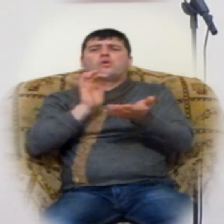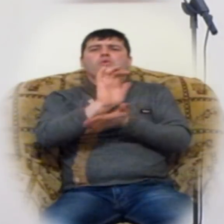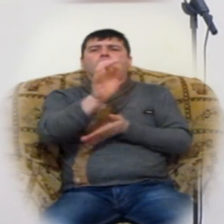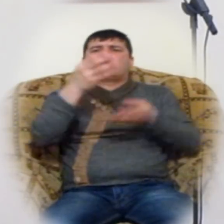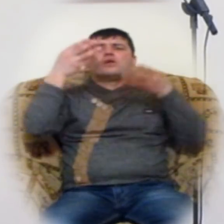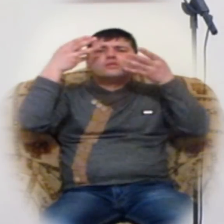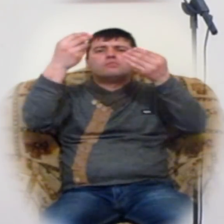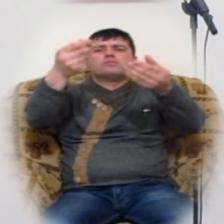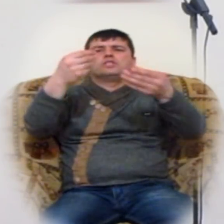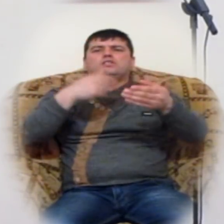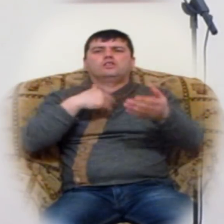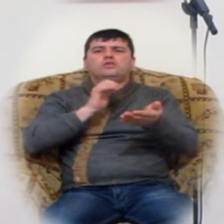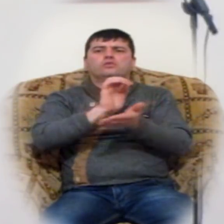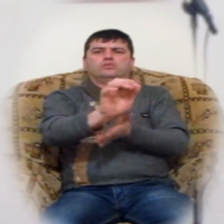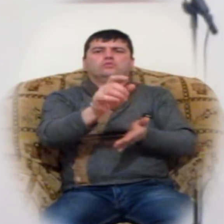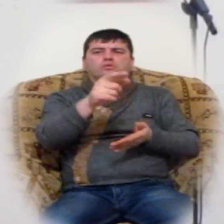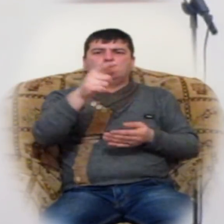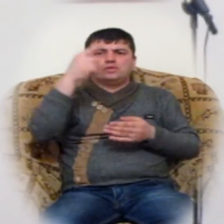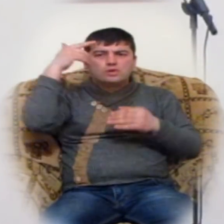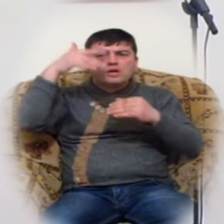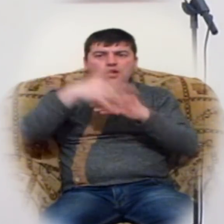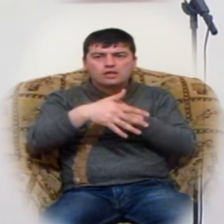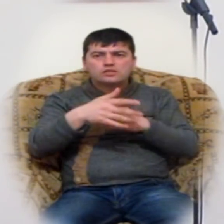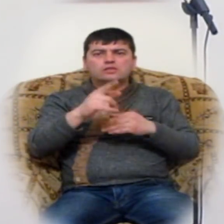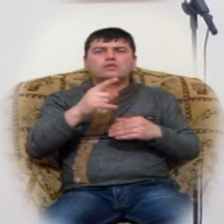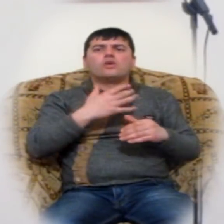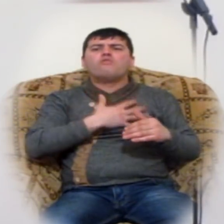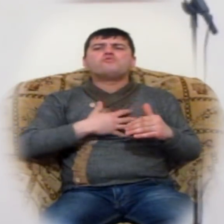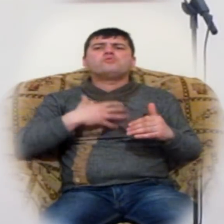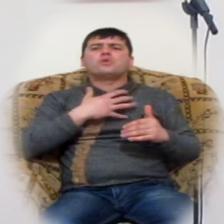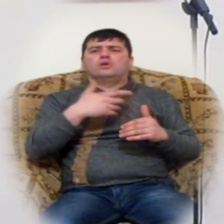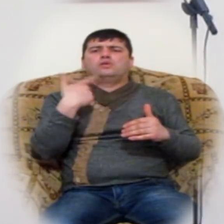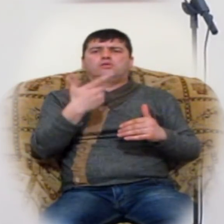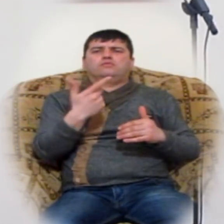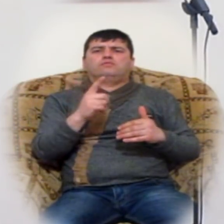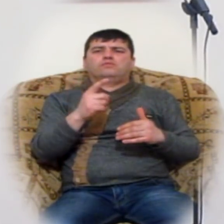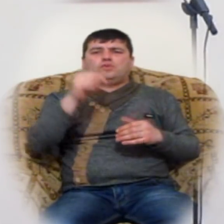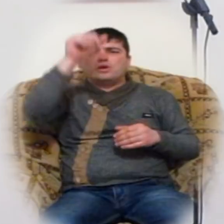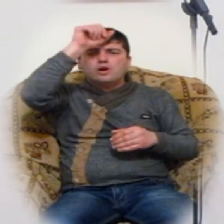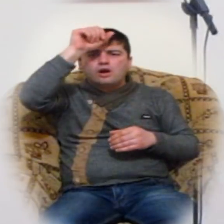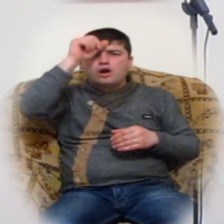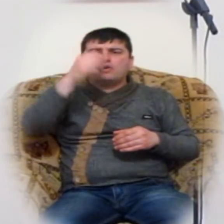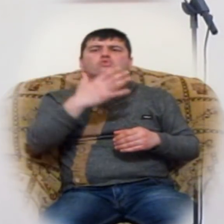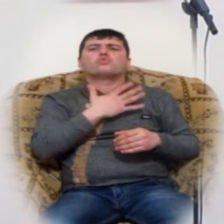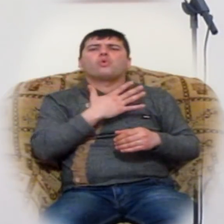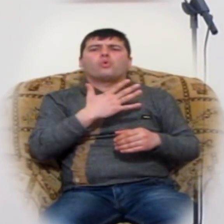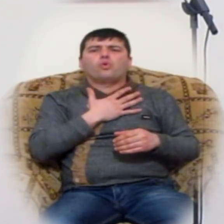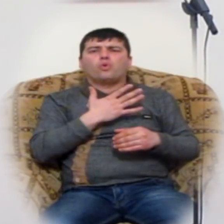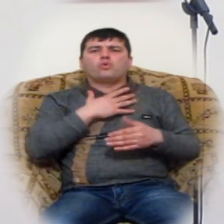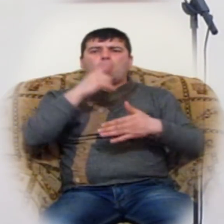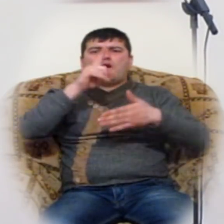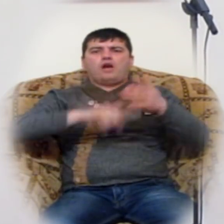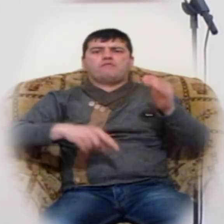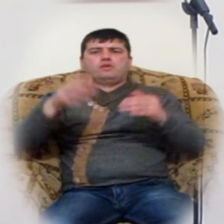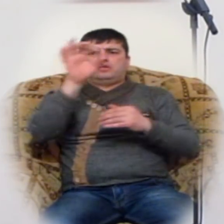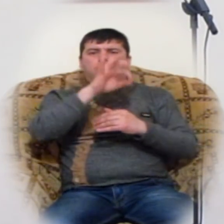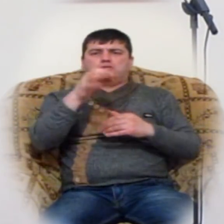իթարիչը։ Հասկանում եք իշկան կարևոր է ասցո հոգին հավատացյալի համար։